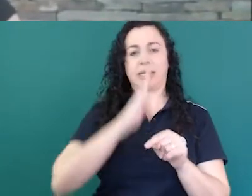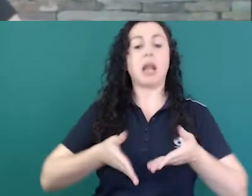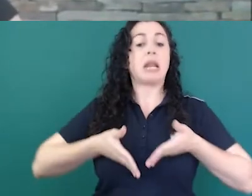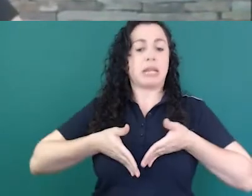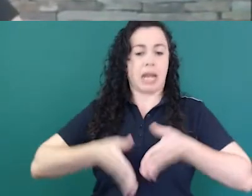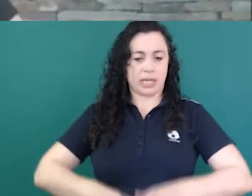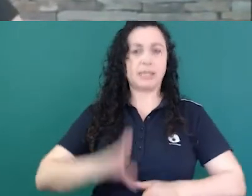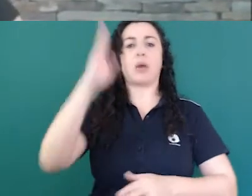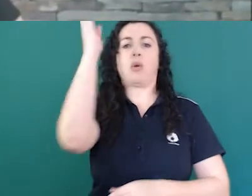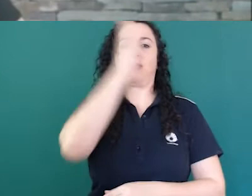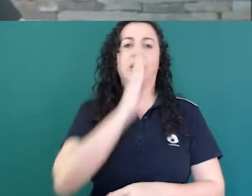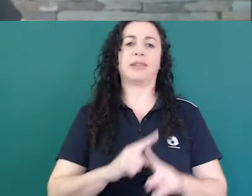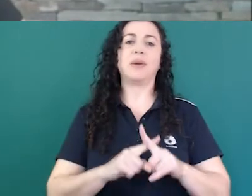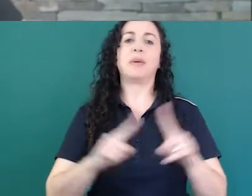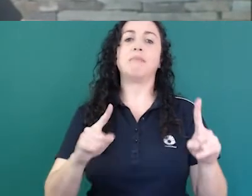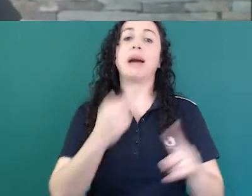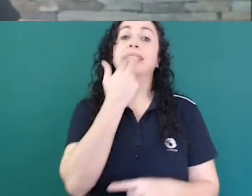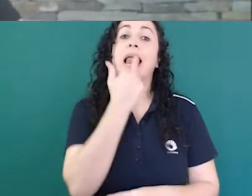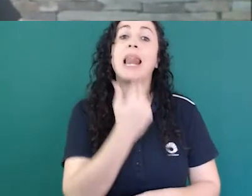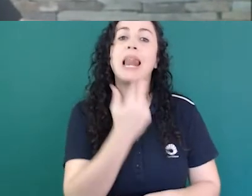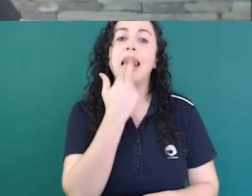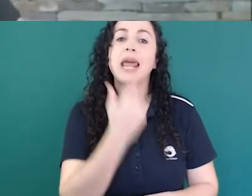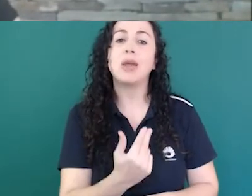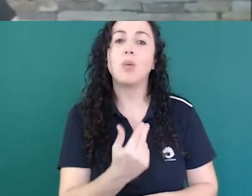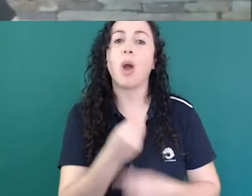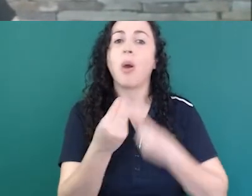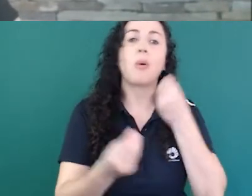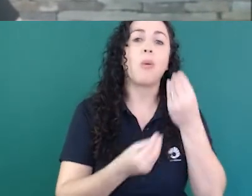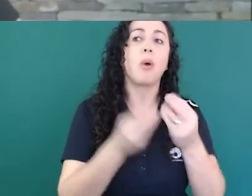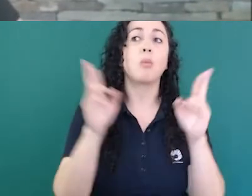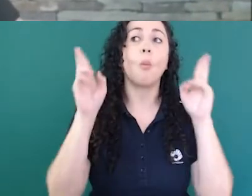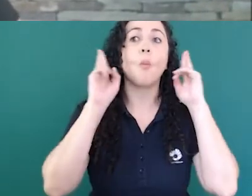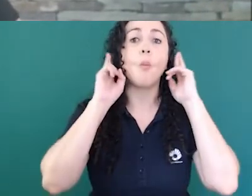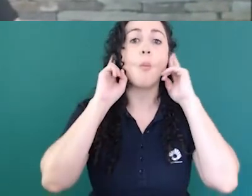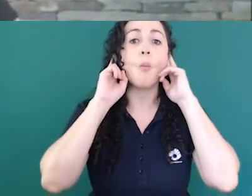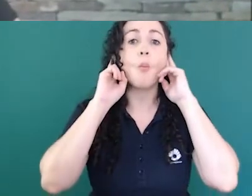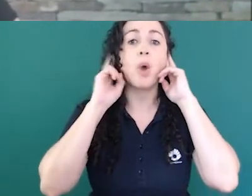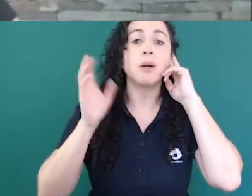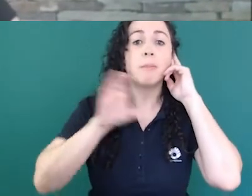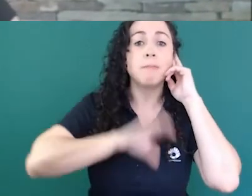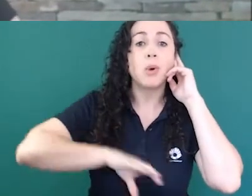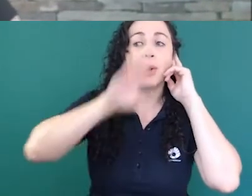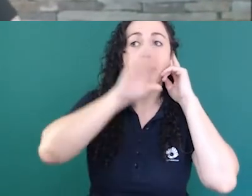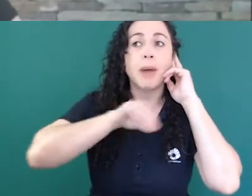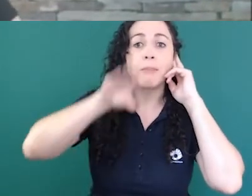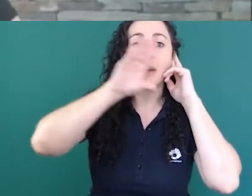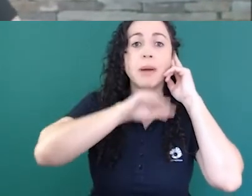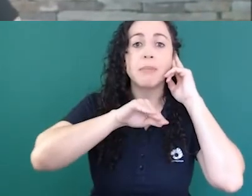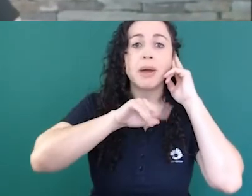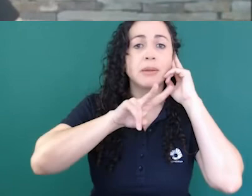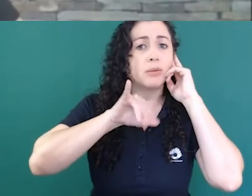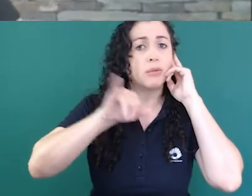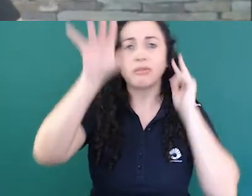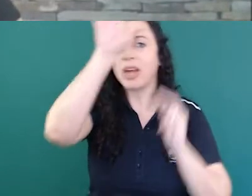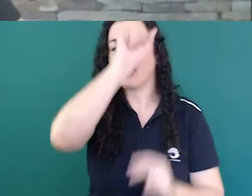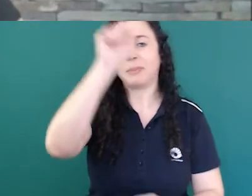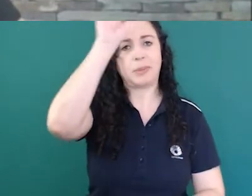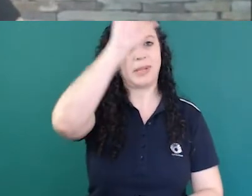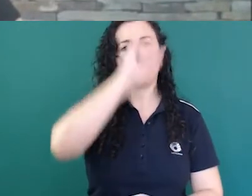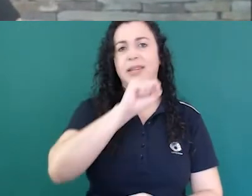tem acesso à língua portuguesa oral e portanto ele não vai aprender o nosso sistema linguístico como